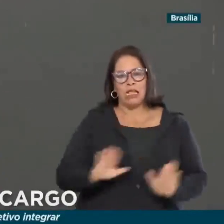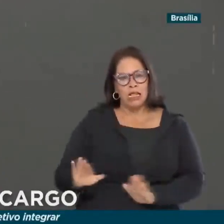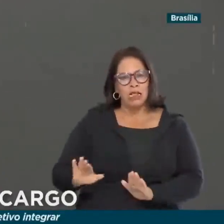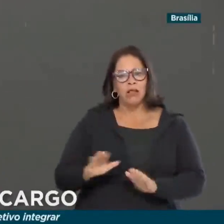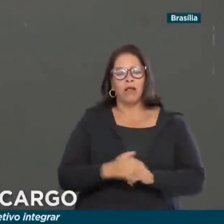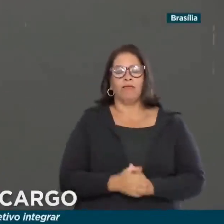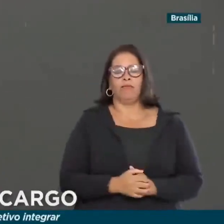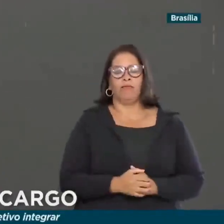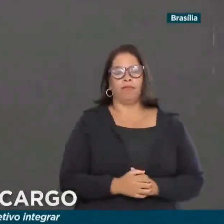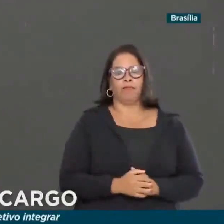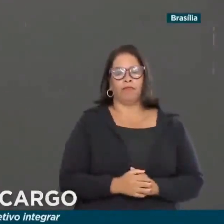E eu... E